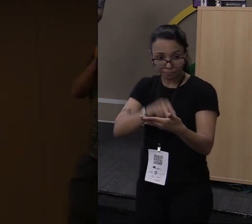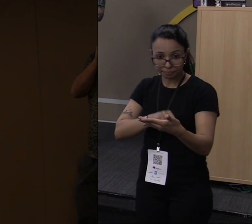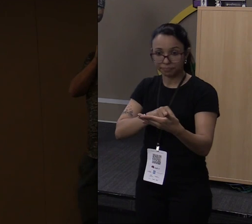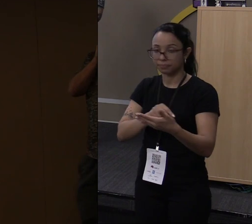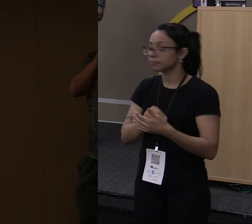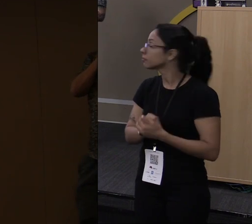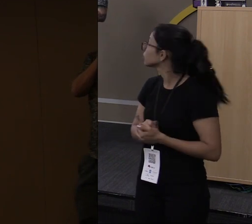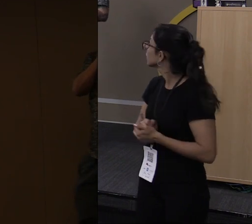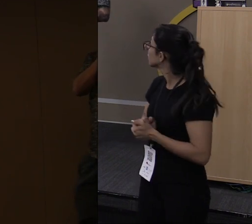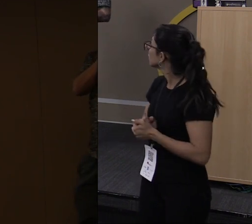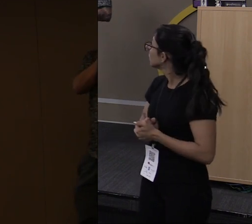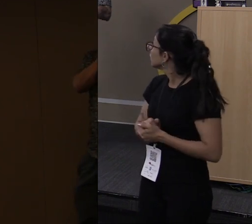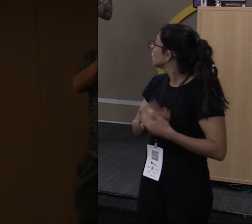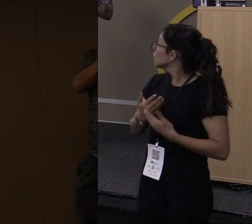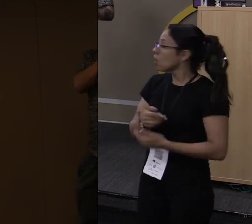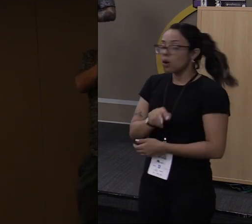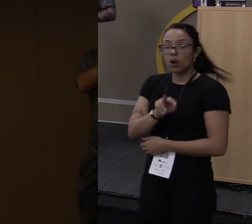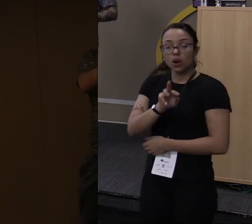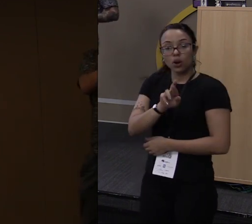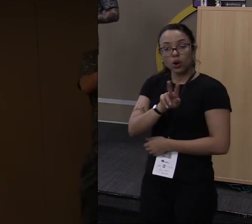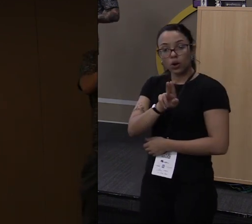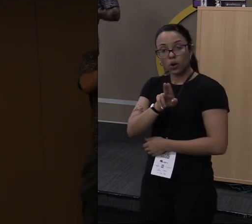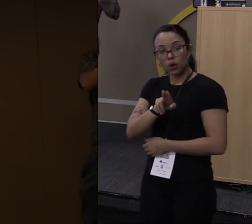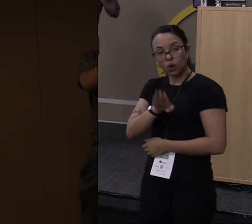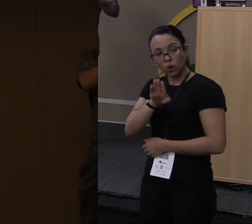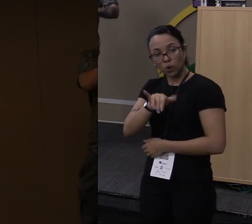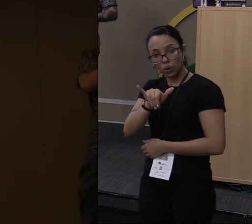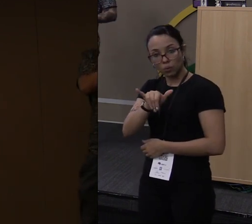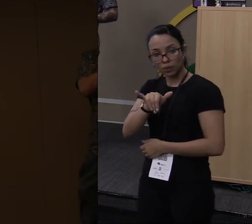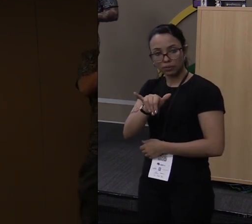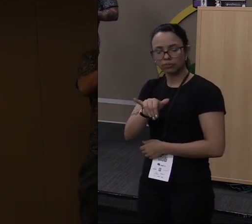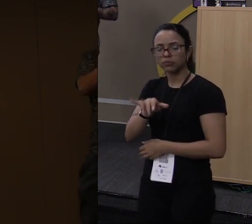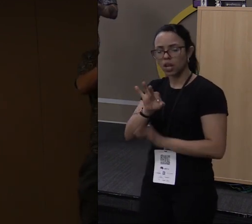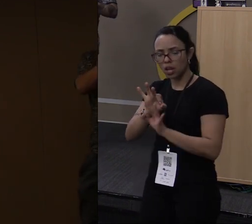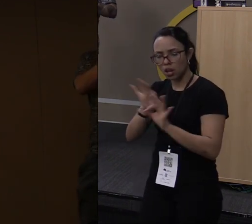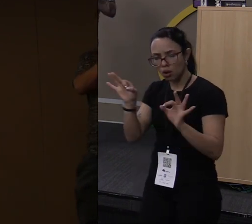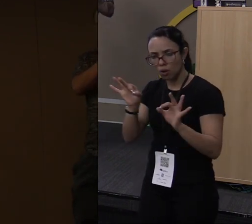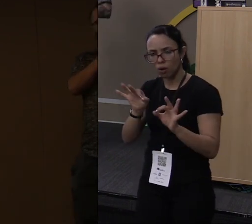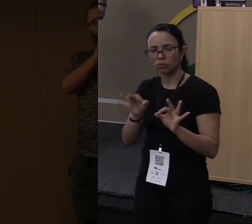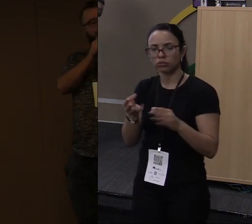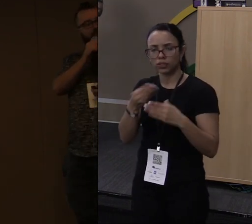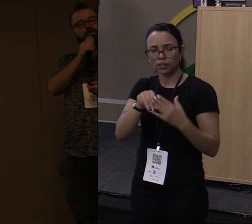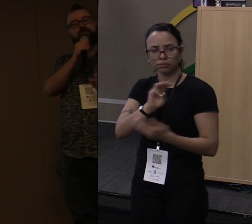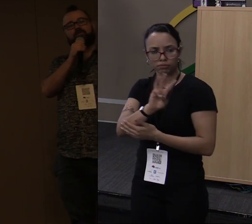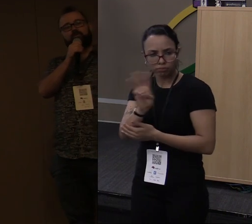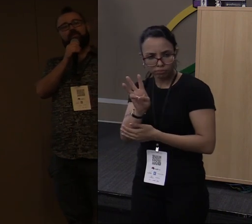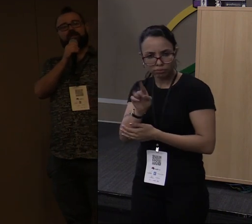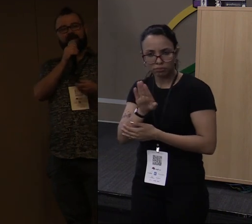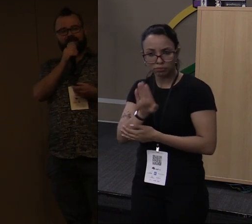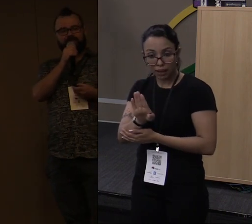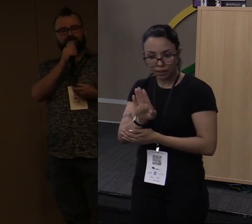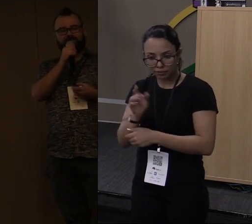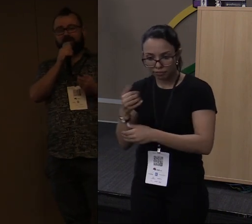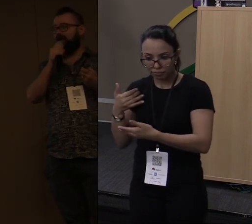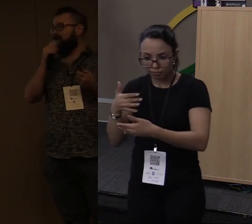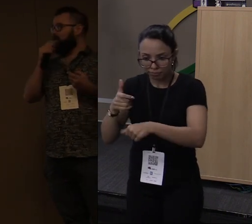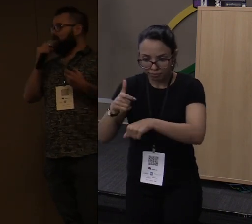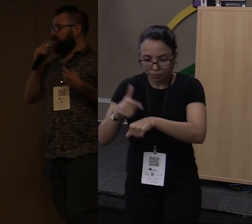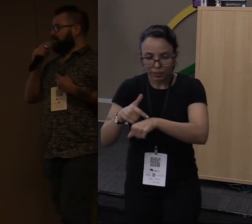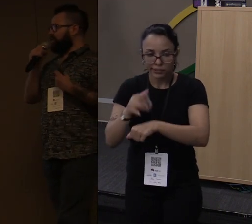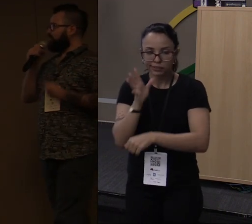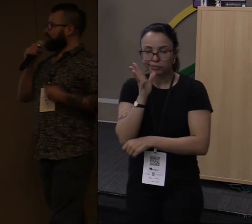Aí como eu falei, sobre Ruby. A gente sabe que Ruby também é muito bom, muito bom para a web, só que chega um determinado momento que Ruby é lento.